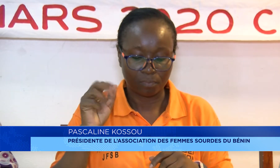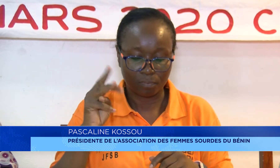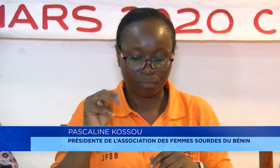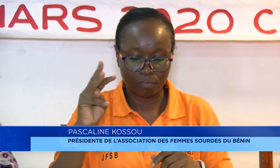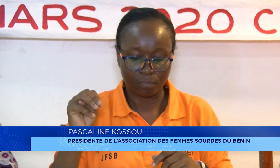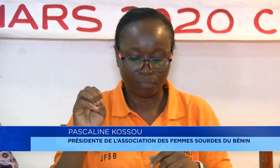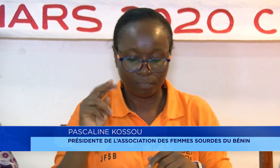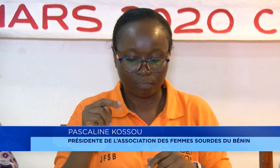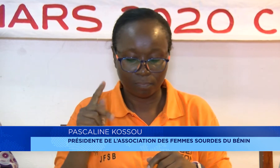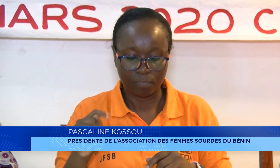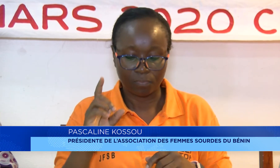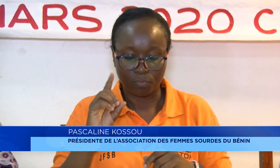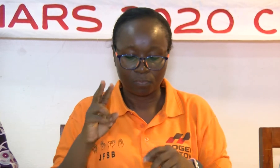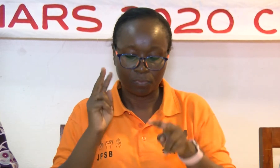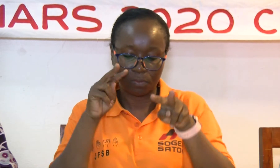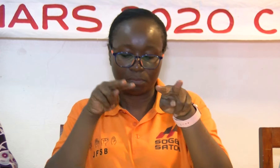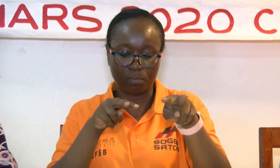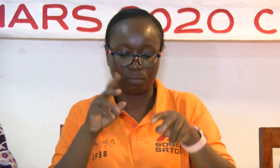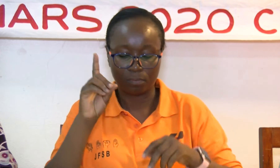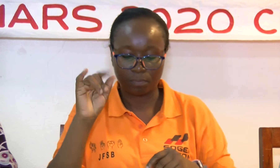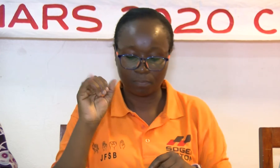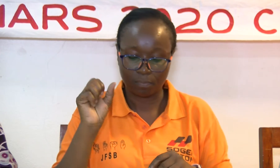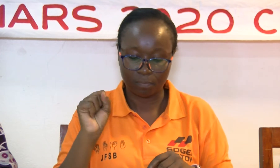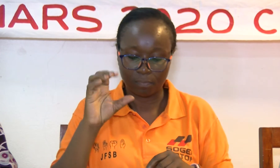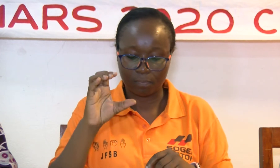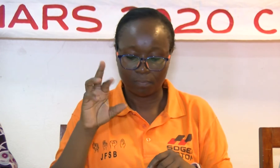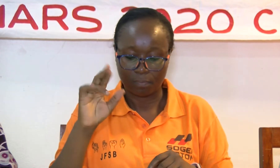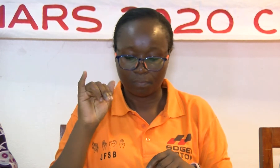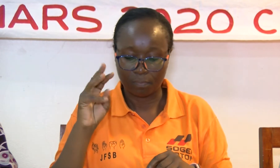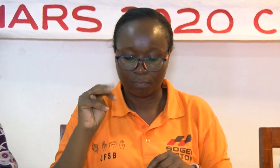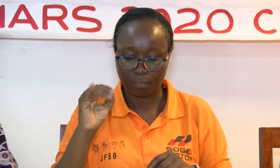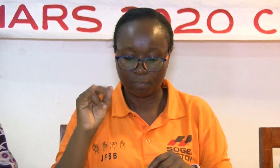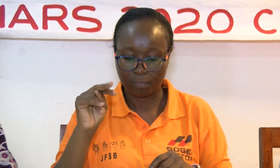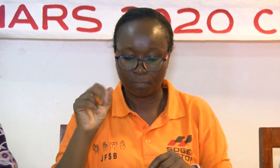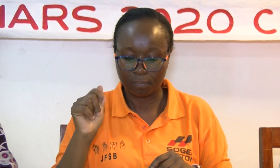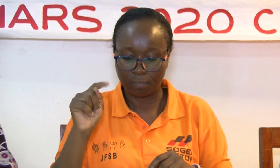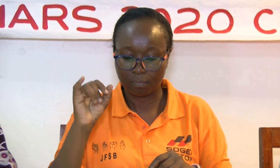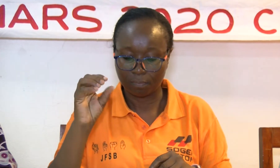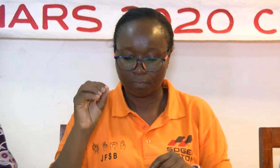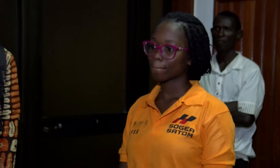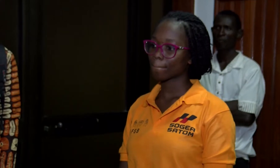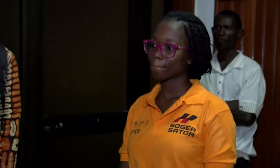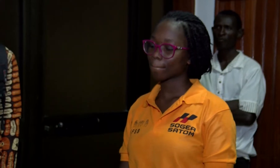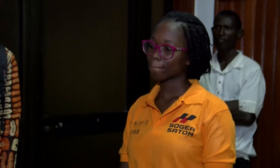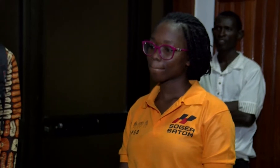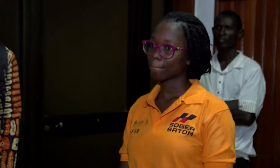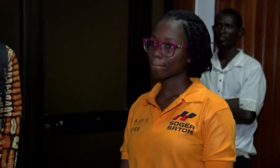et notamment du regard discriminatoire des citoyens.